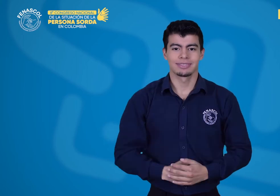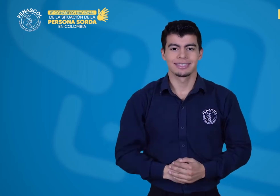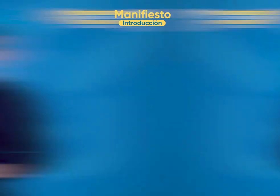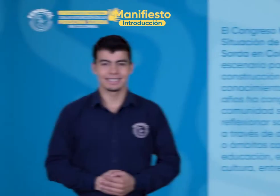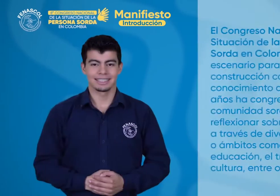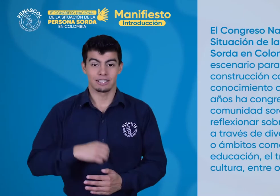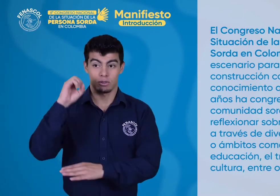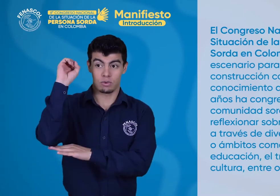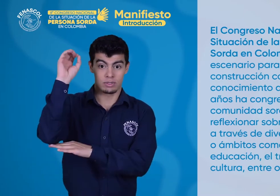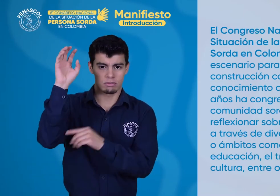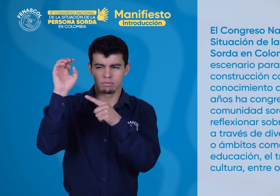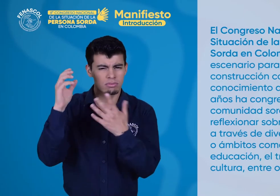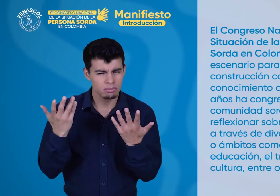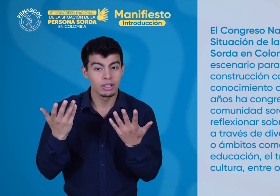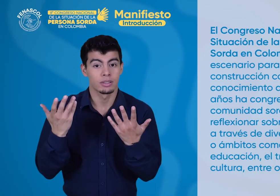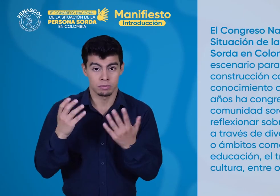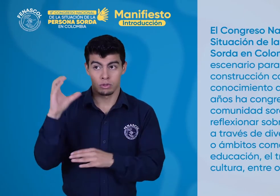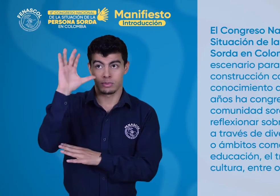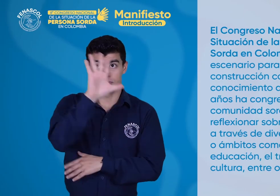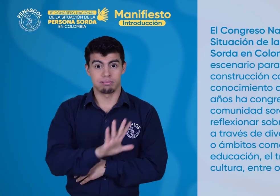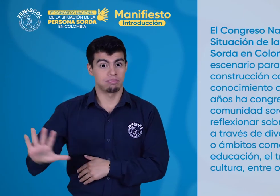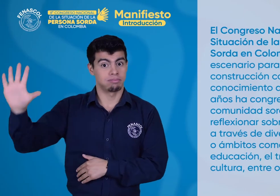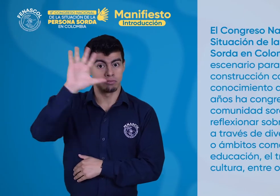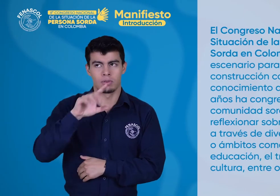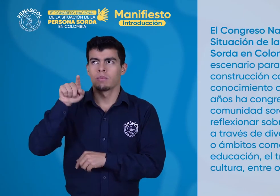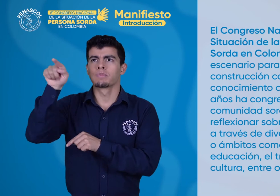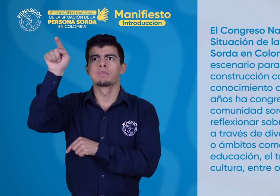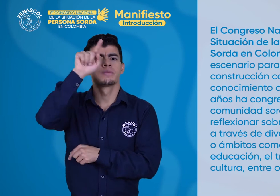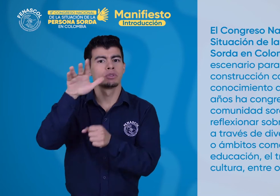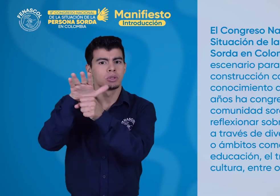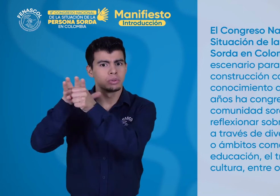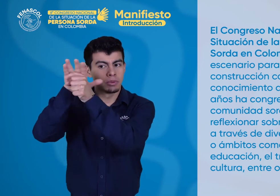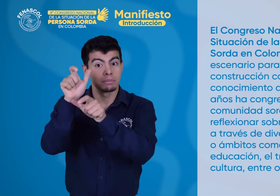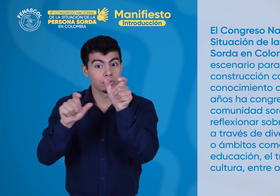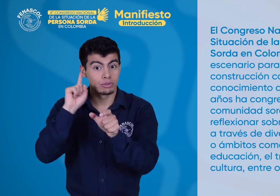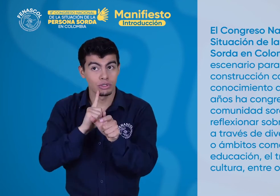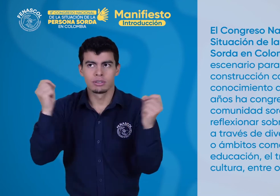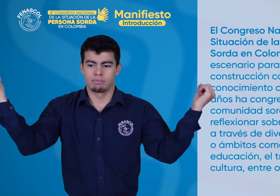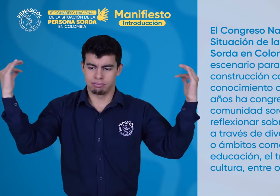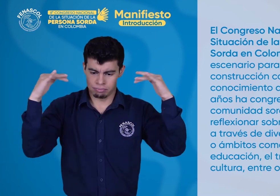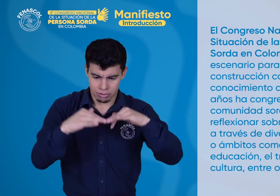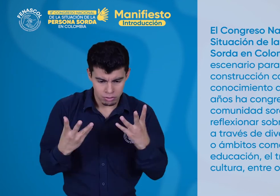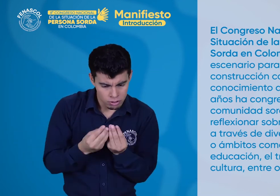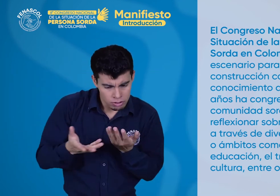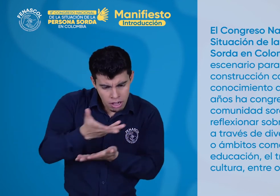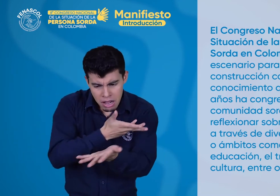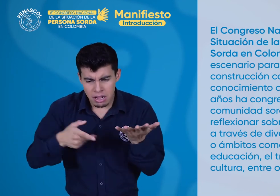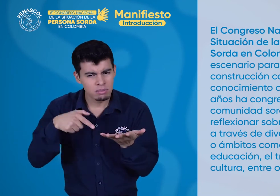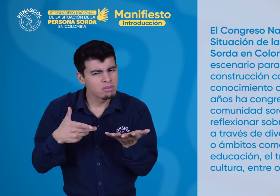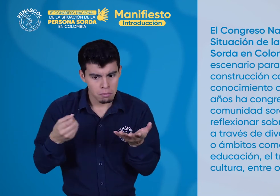El 8º Congreso Nacional de la Situación de la Persona Sorda en Colombia es un escenario para la construcción colectiva